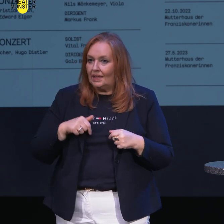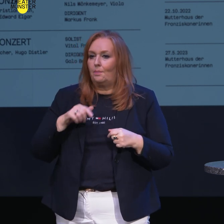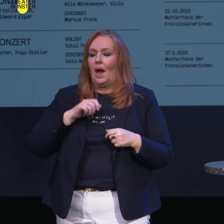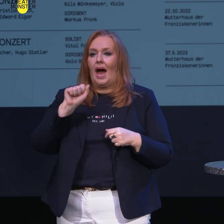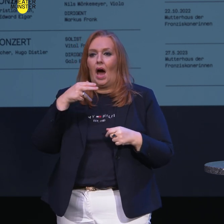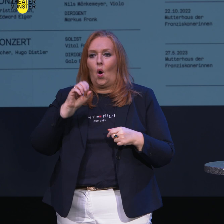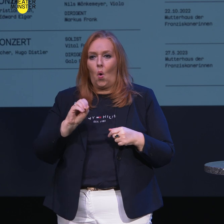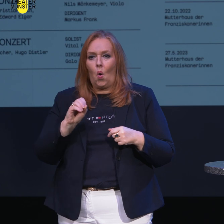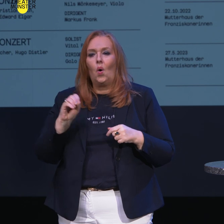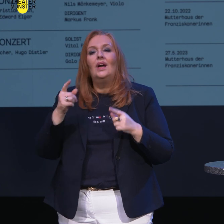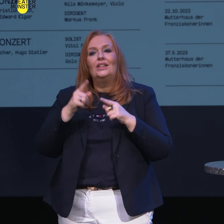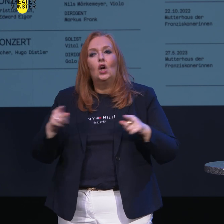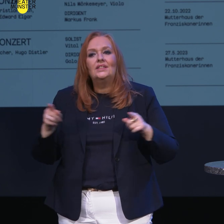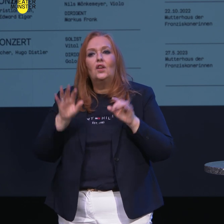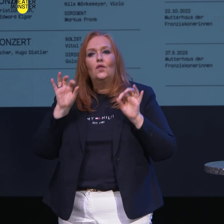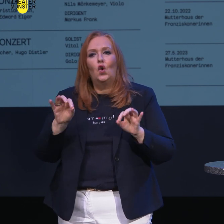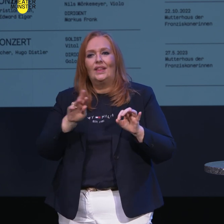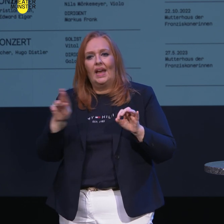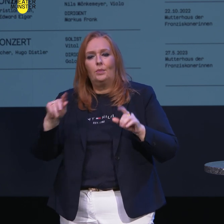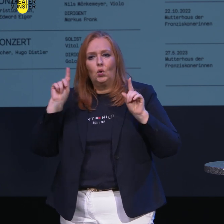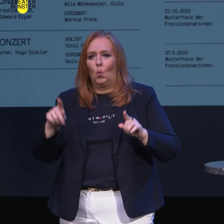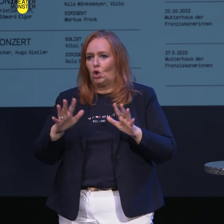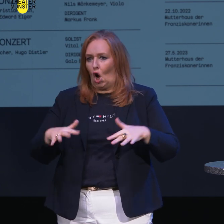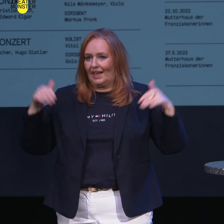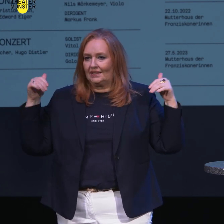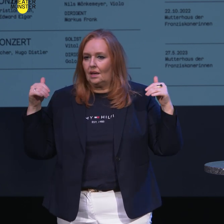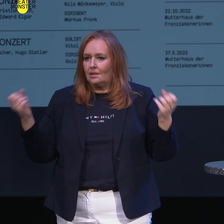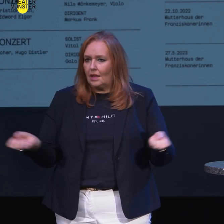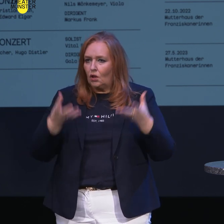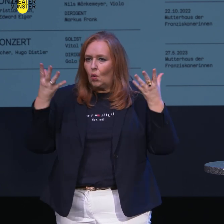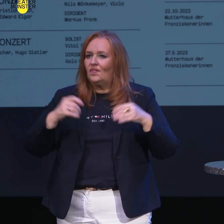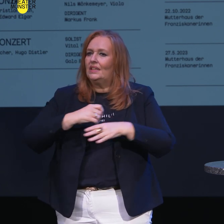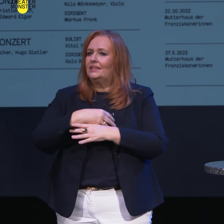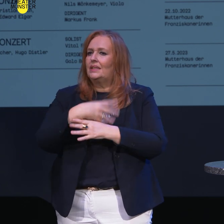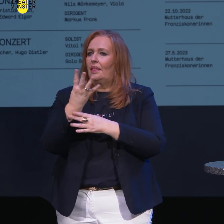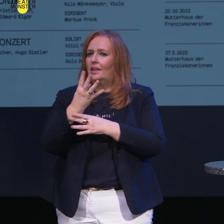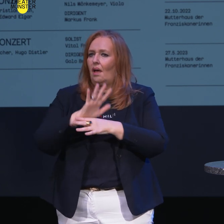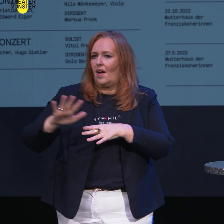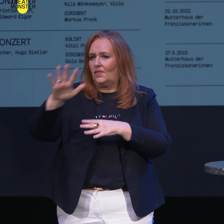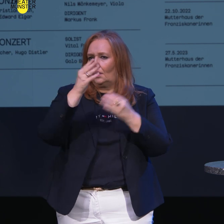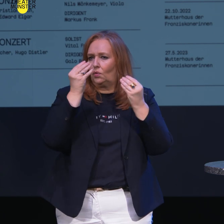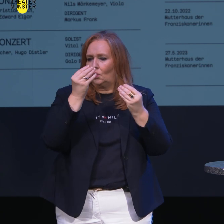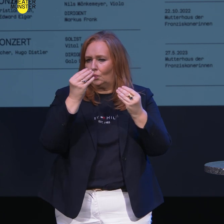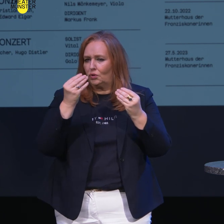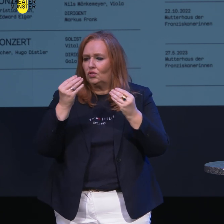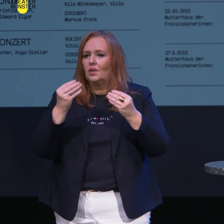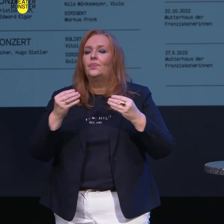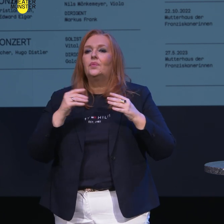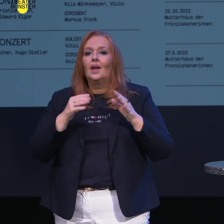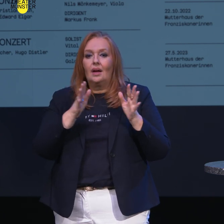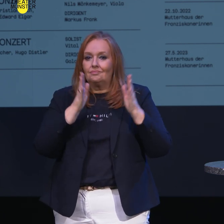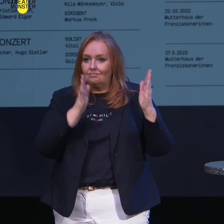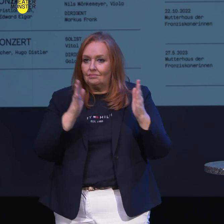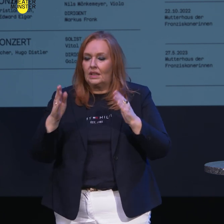Aho und seinem Konzert für Theremin und Orchester. Eine Naturschilderung skandinavischen Zuschnitt. Die einzelnen Sätze